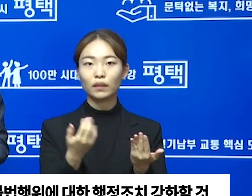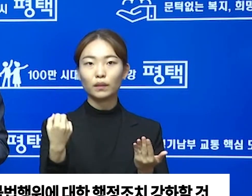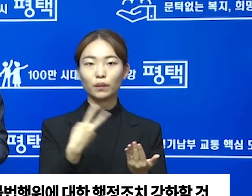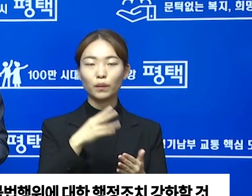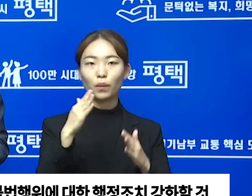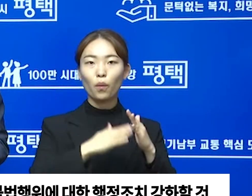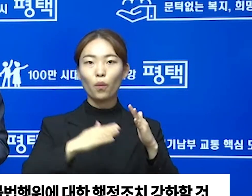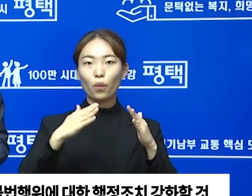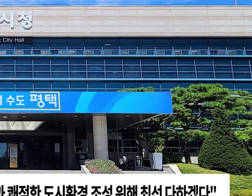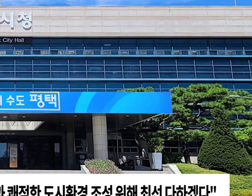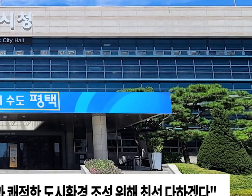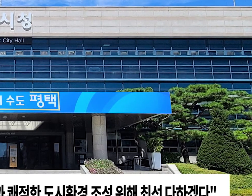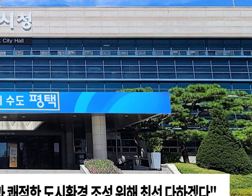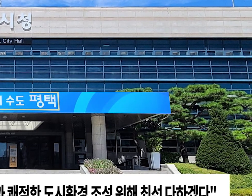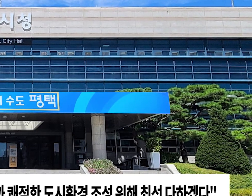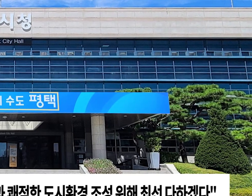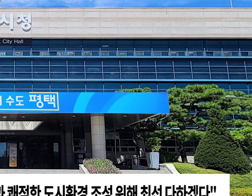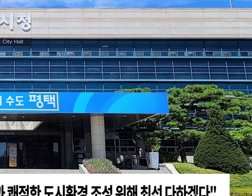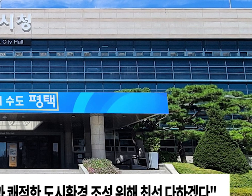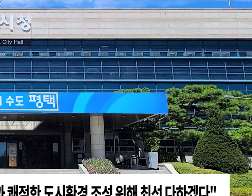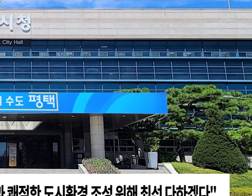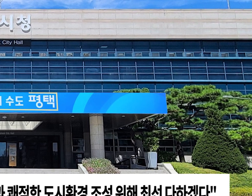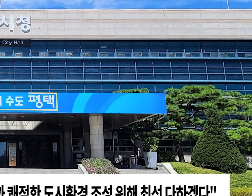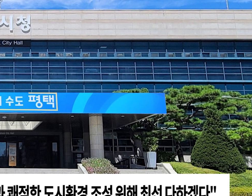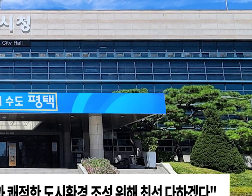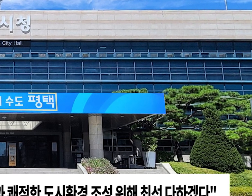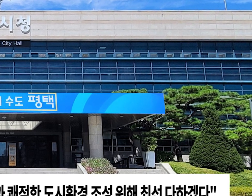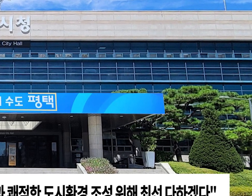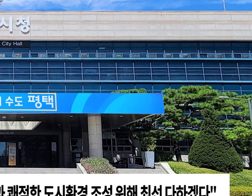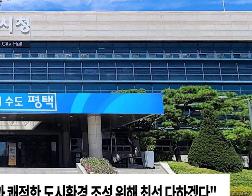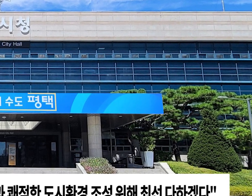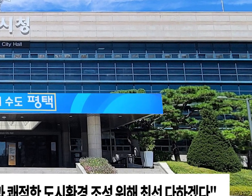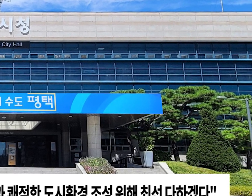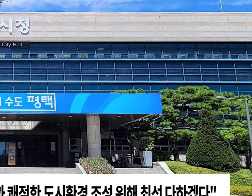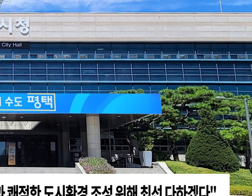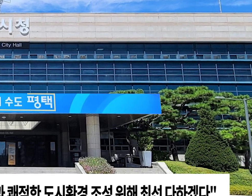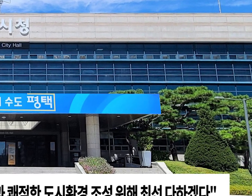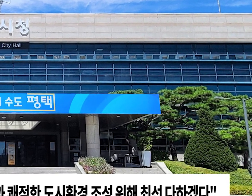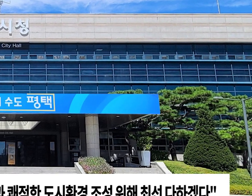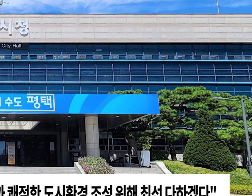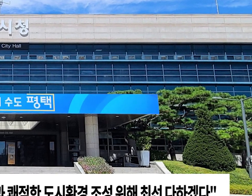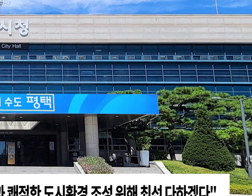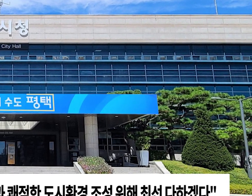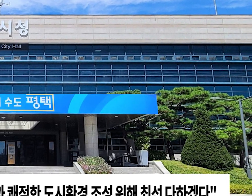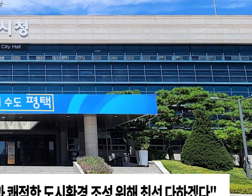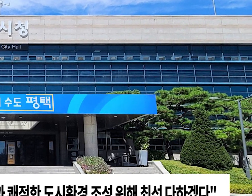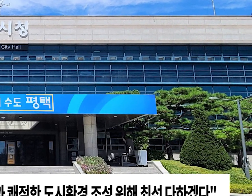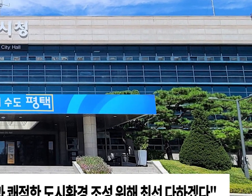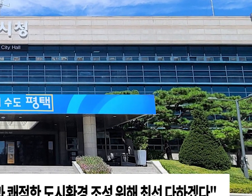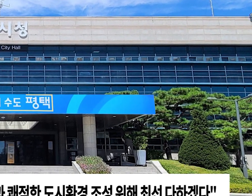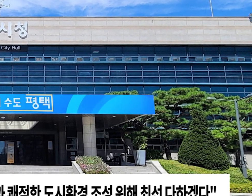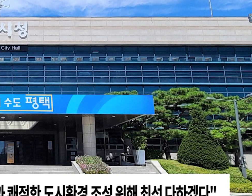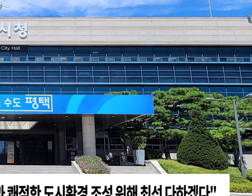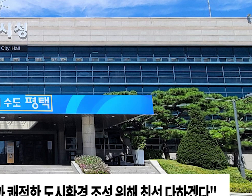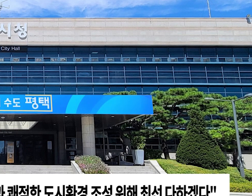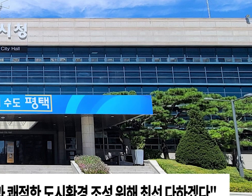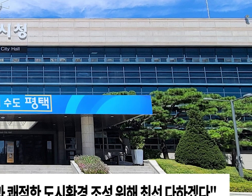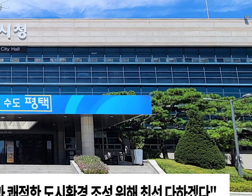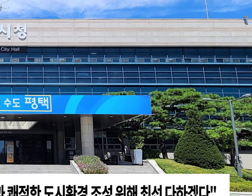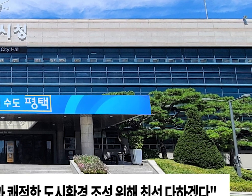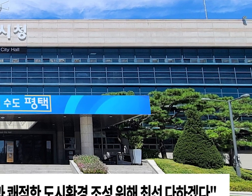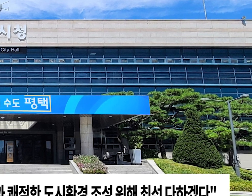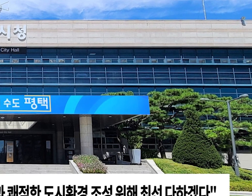입장도 밝혔습니다. 정장선 시장은 관행적, 고질적으로 지속되던 불법 행위가 더 이상